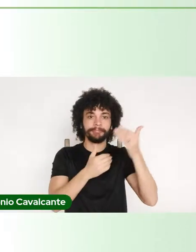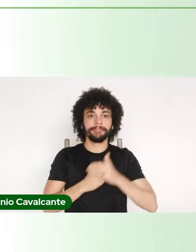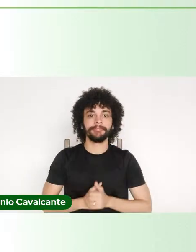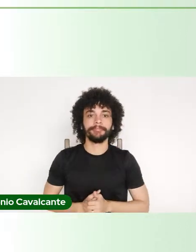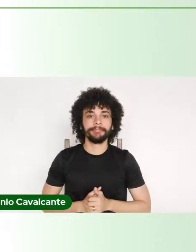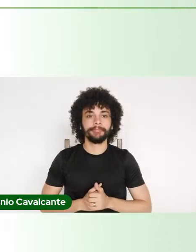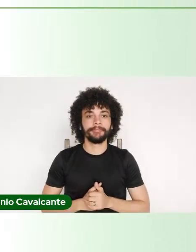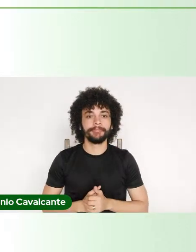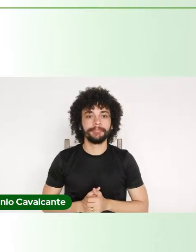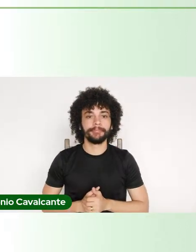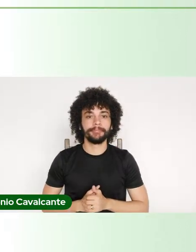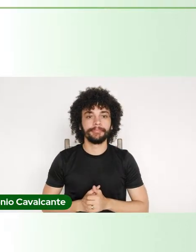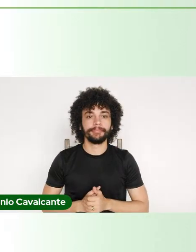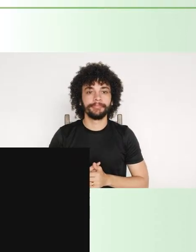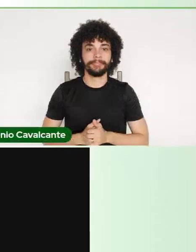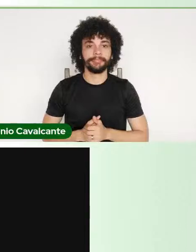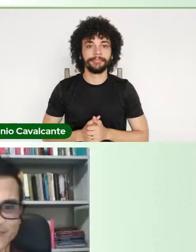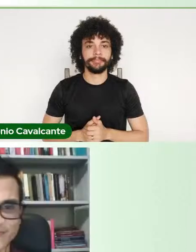Terminei.